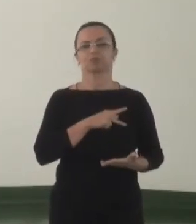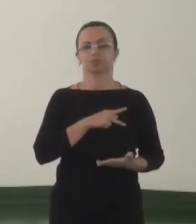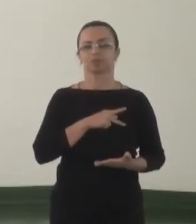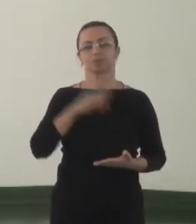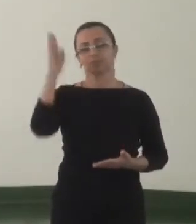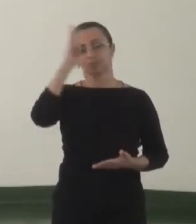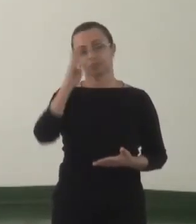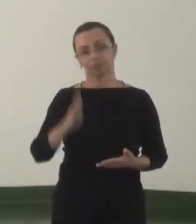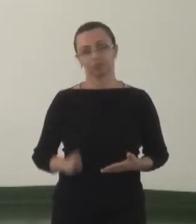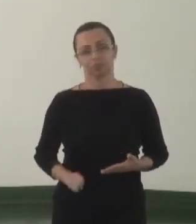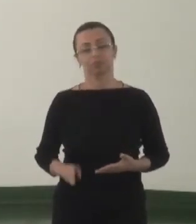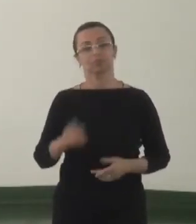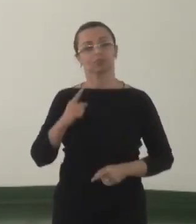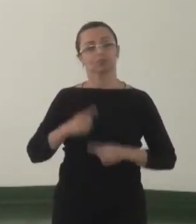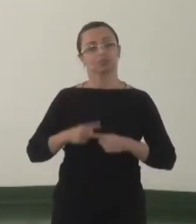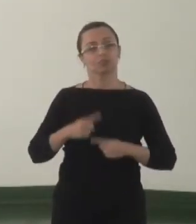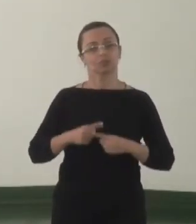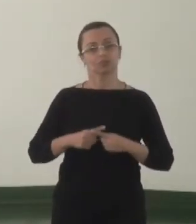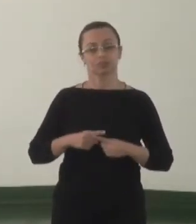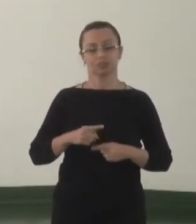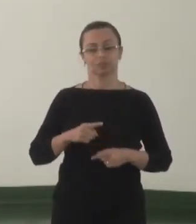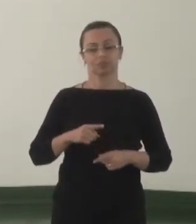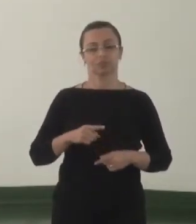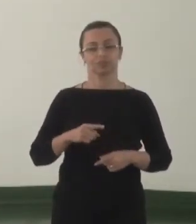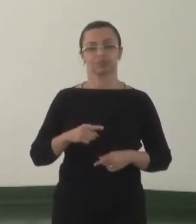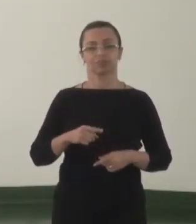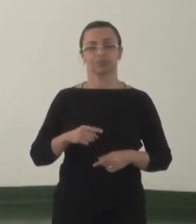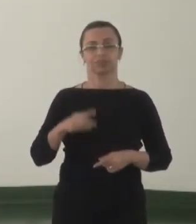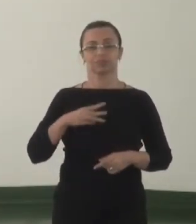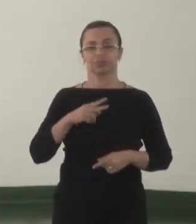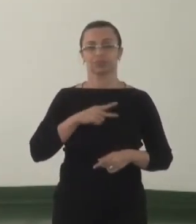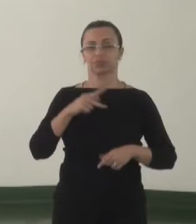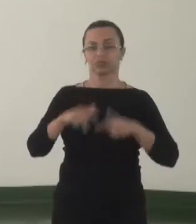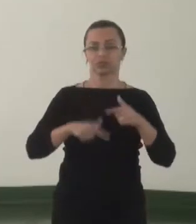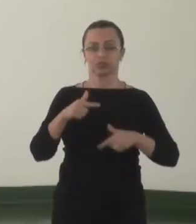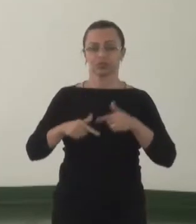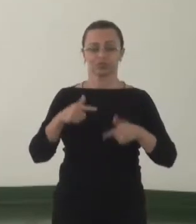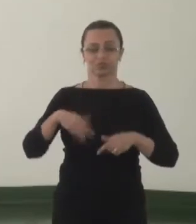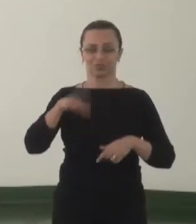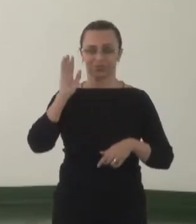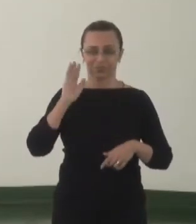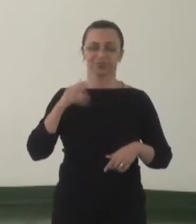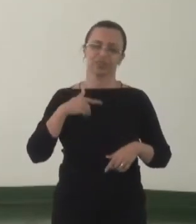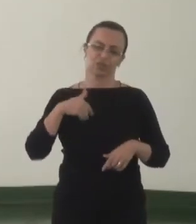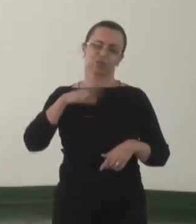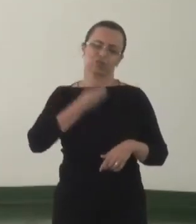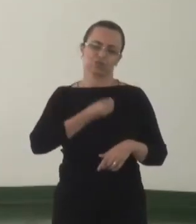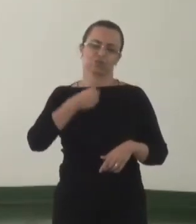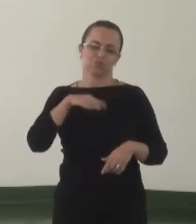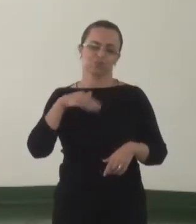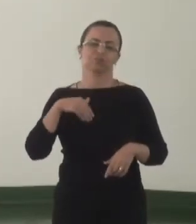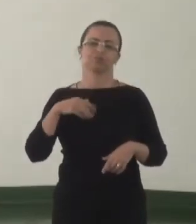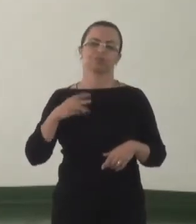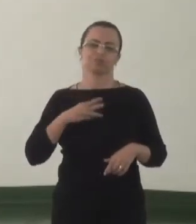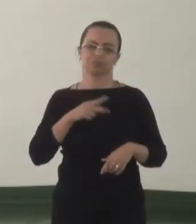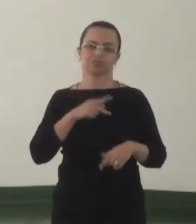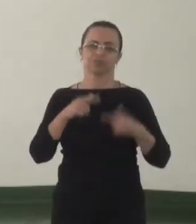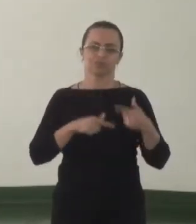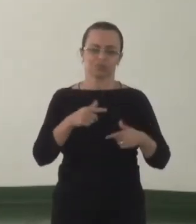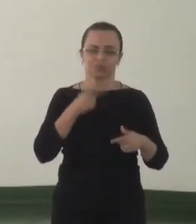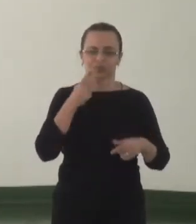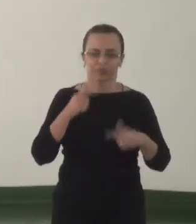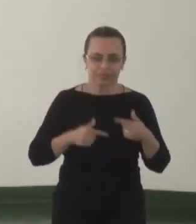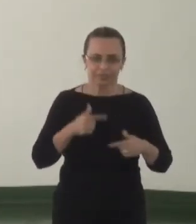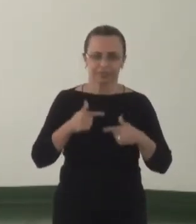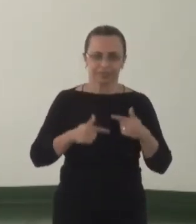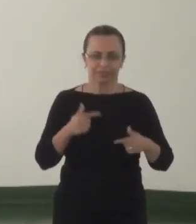Público brasileiro. Por quê? Quando eu falo Ministério Público do Trabalho, gente, vocês desculpem que eu convivo mais com o Ministério Público do Trabalho. Então é por isso que quando eu uso o Ministério